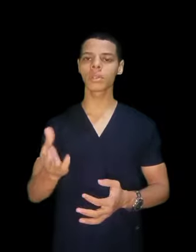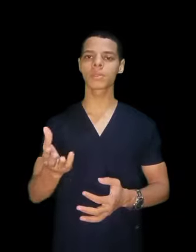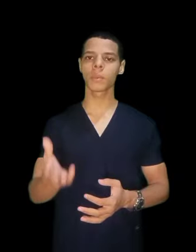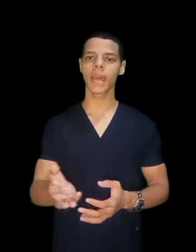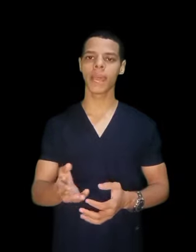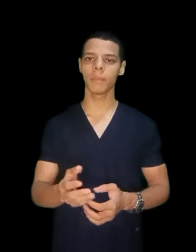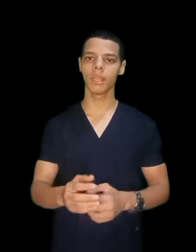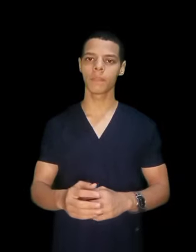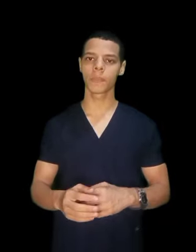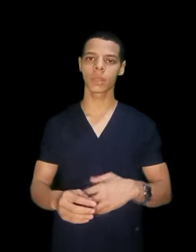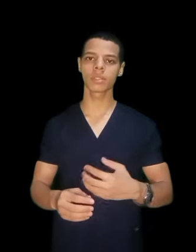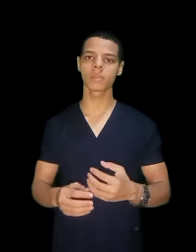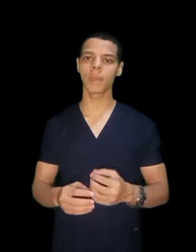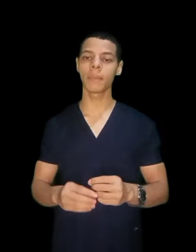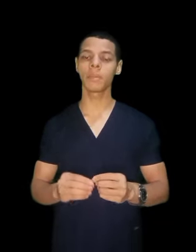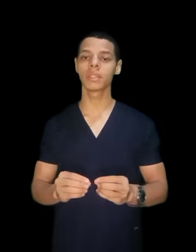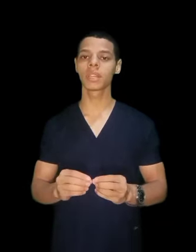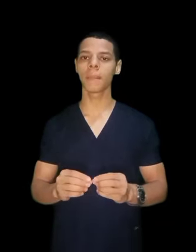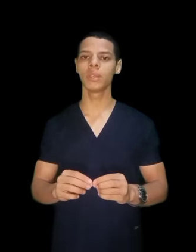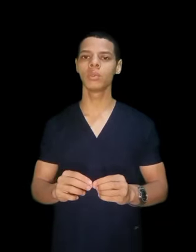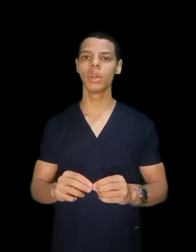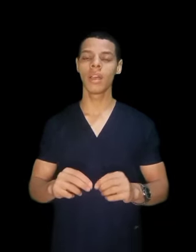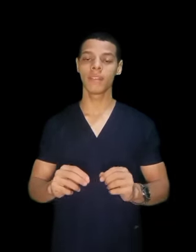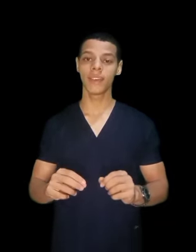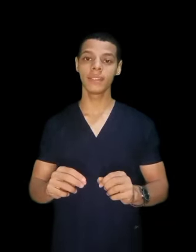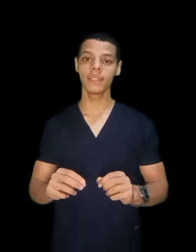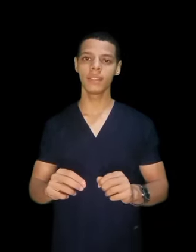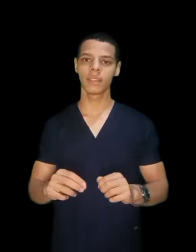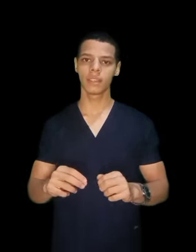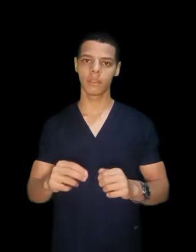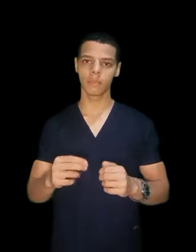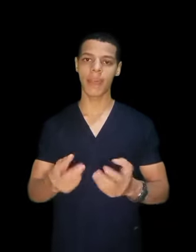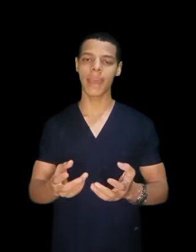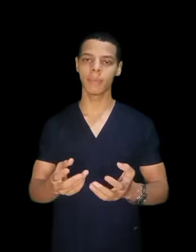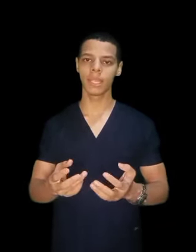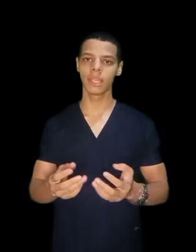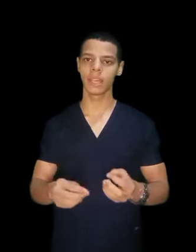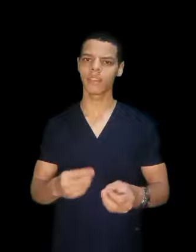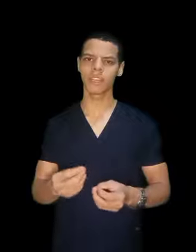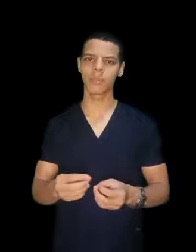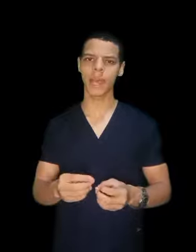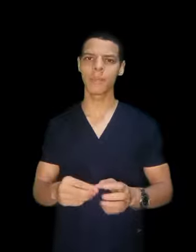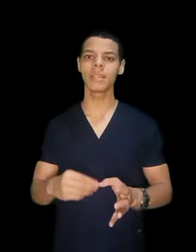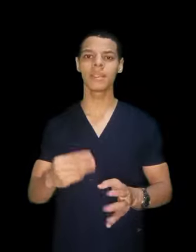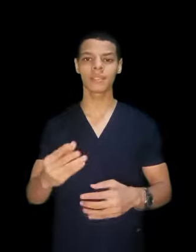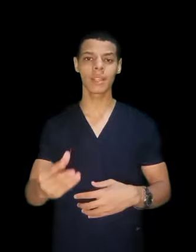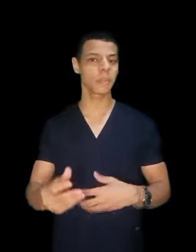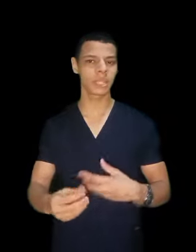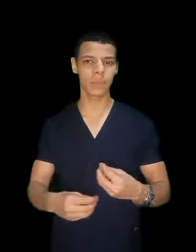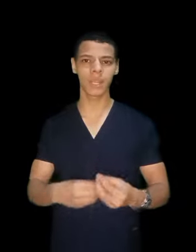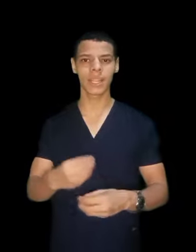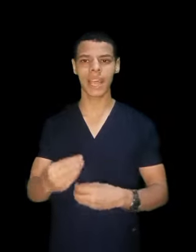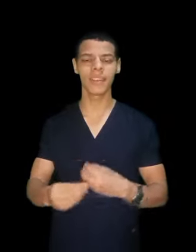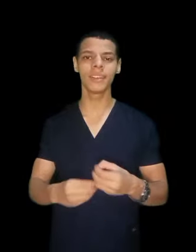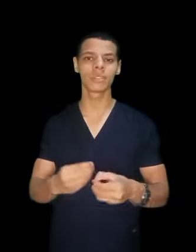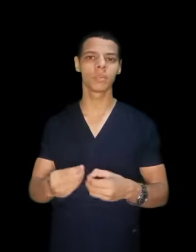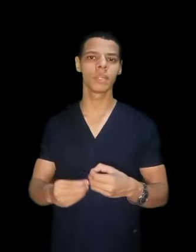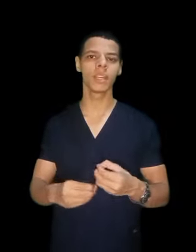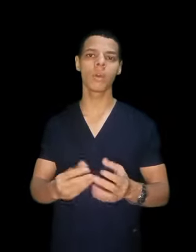قسم معامل قسم معامل بتطلع منه فني معامل يعني فني معامل انت بتعمل التحاليل الطبية